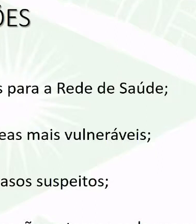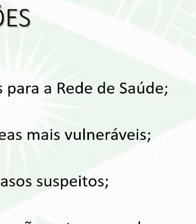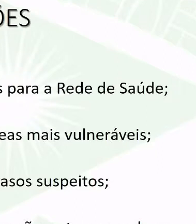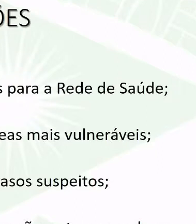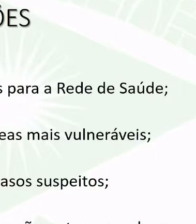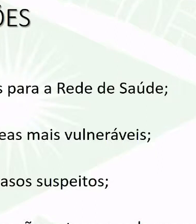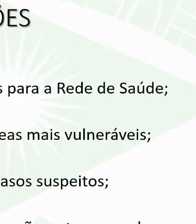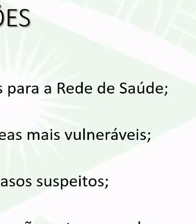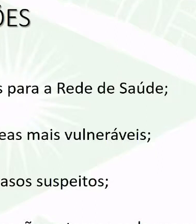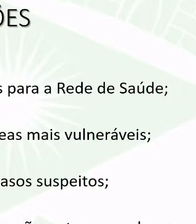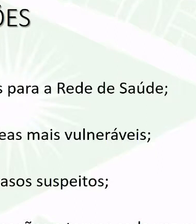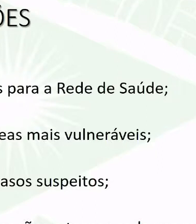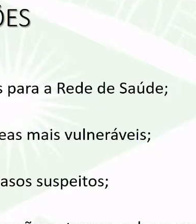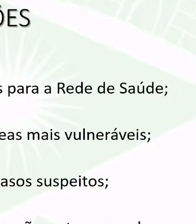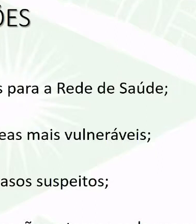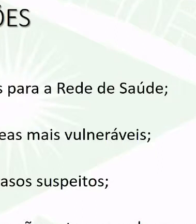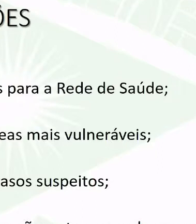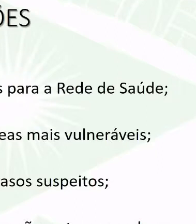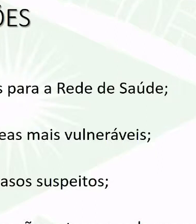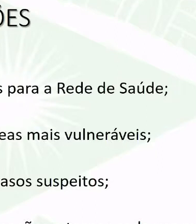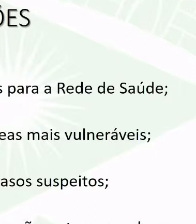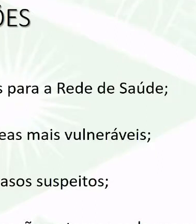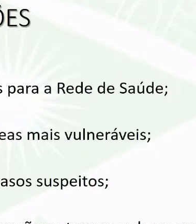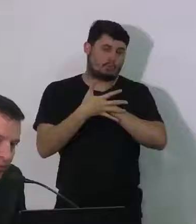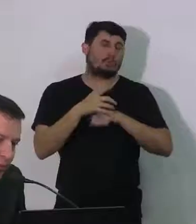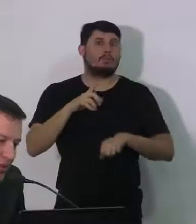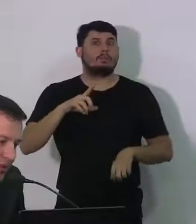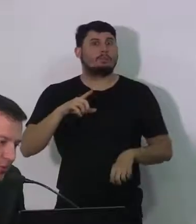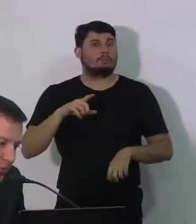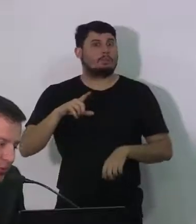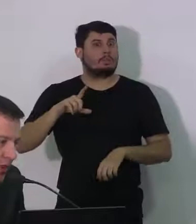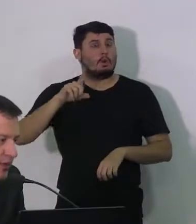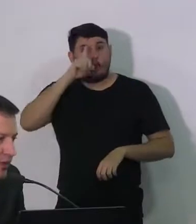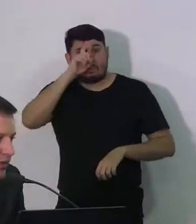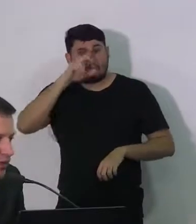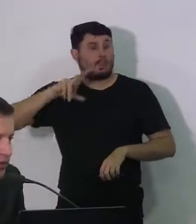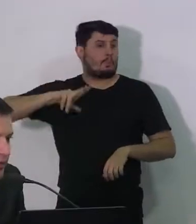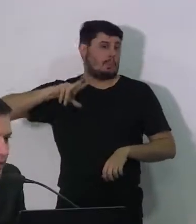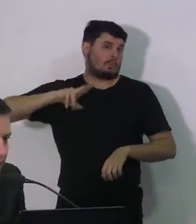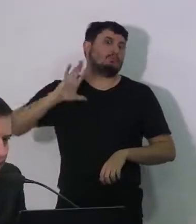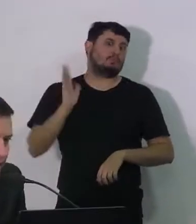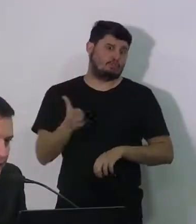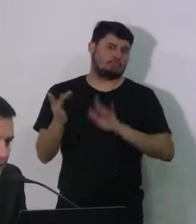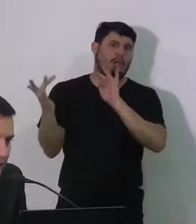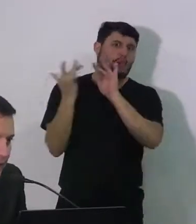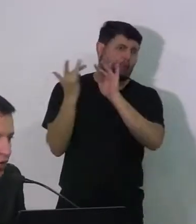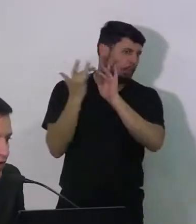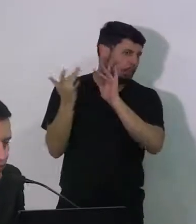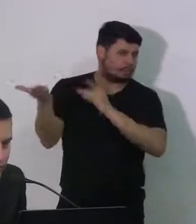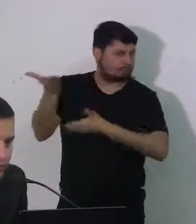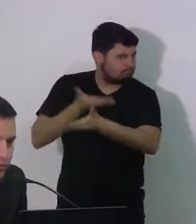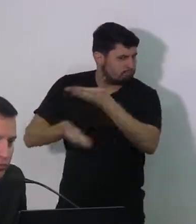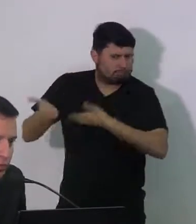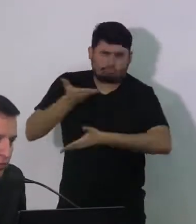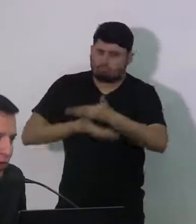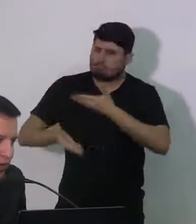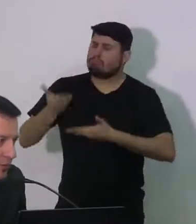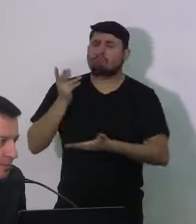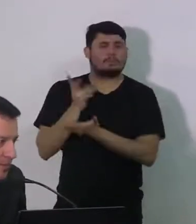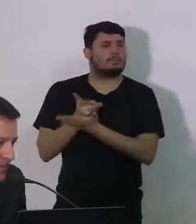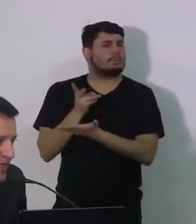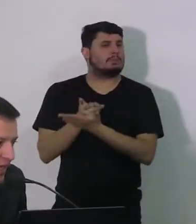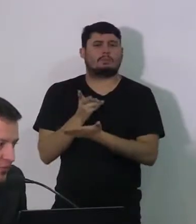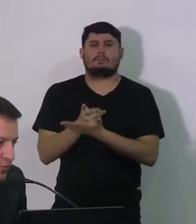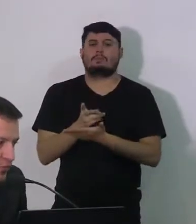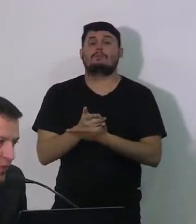veio da rede privada. A gente está com contato direto com a rede privada, a gente tem tido uma parceria muito grande deles, e a gente já coloca isso aí no nosso